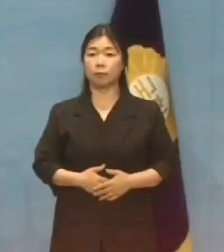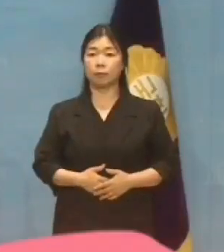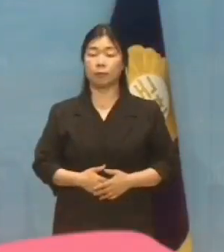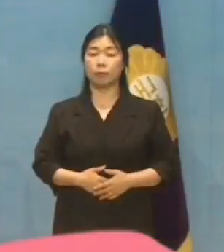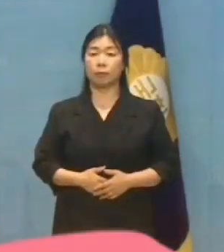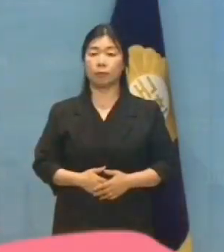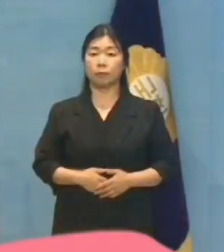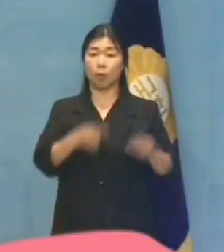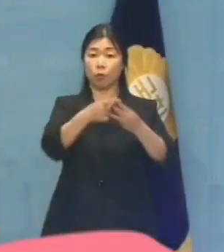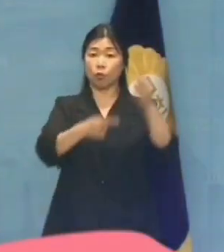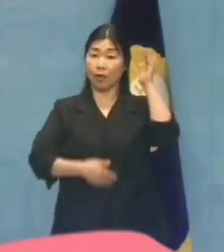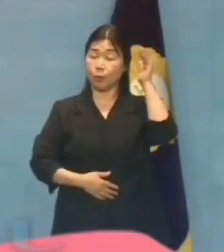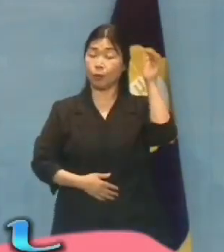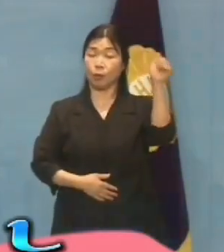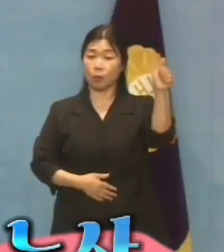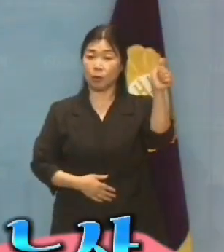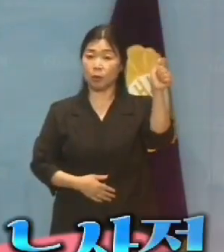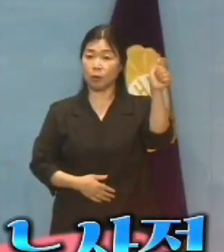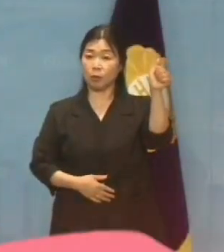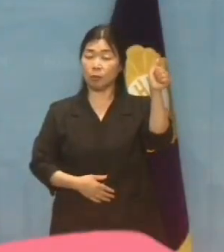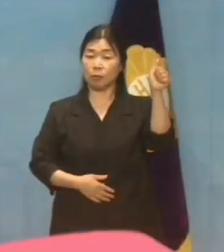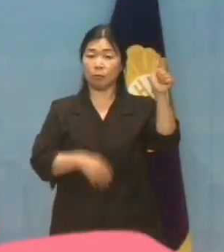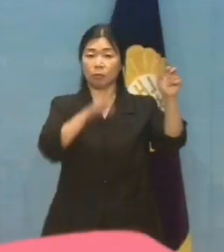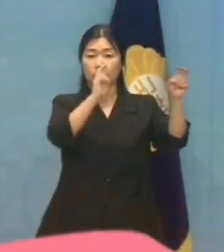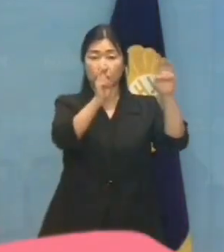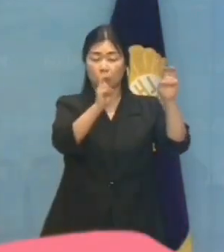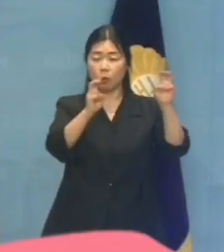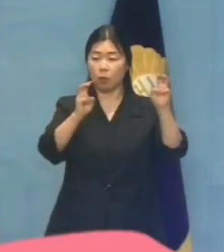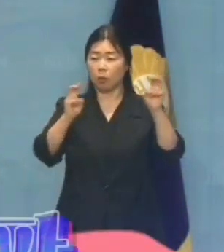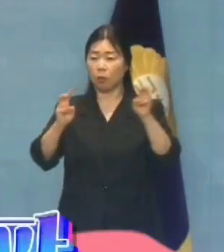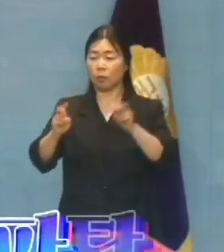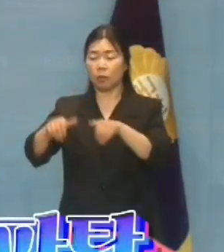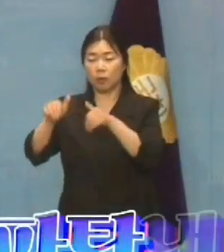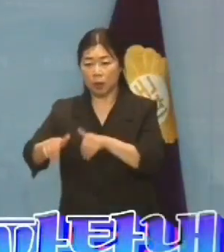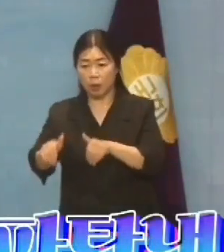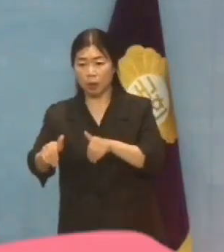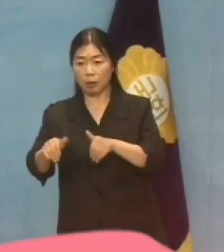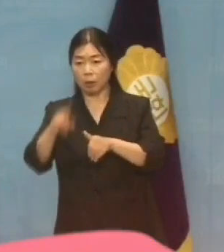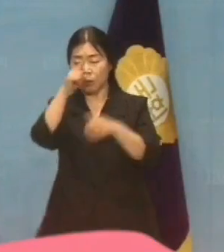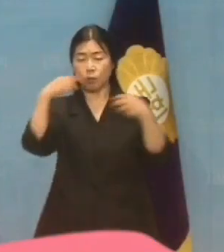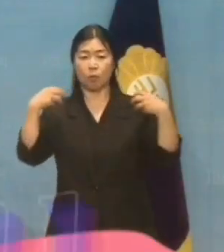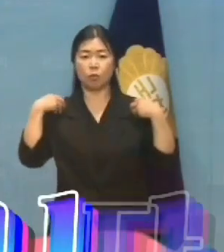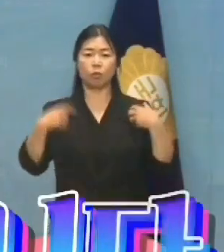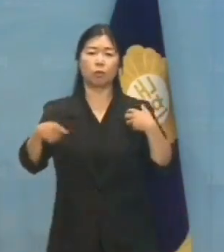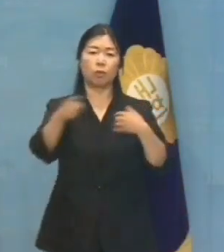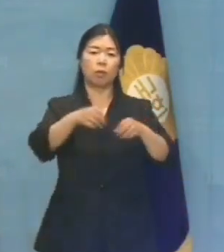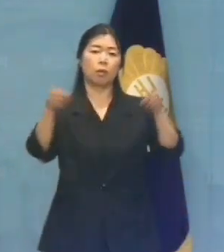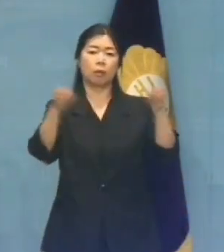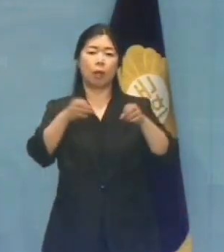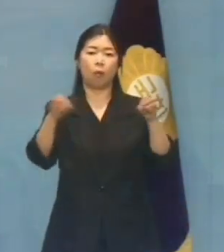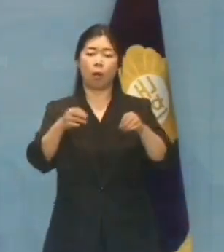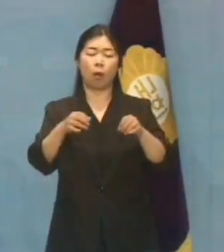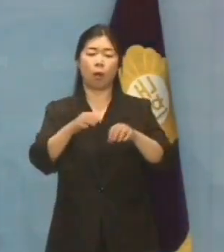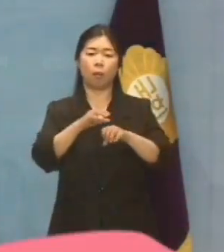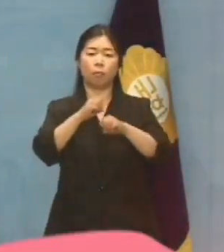윤석열 대통령이 노사정 사회적 대화를 파탄낸 장본인입니다.